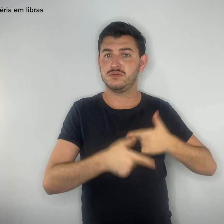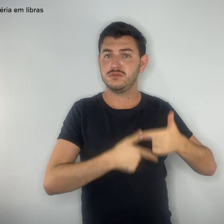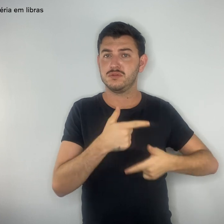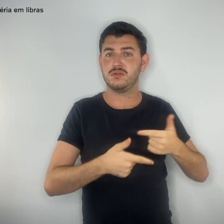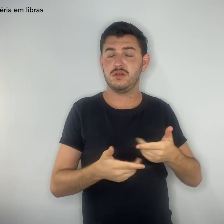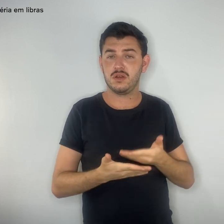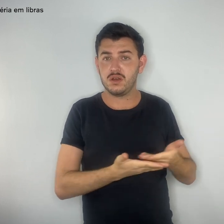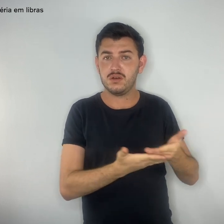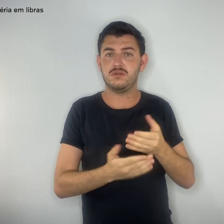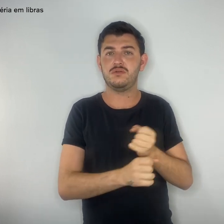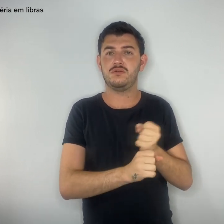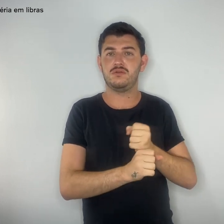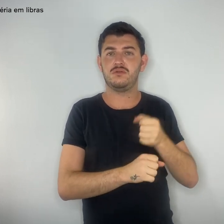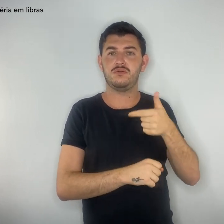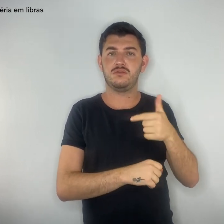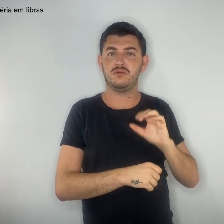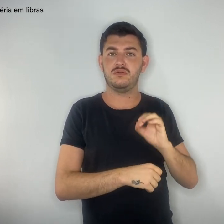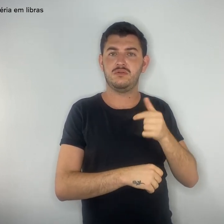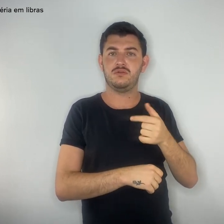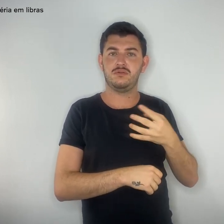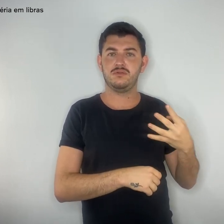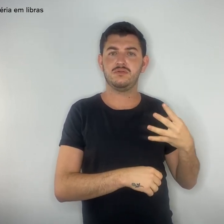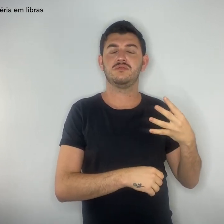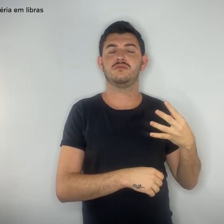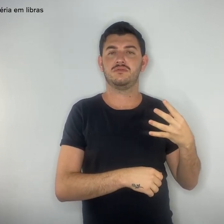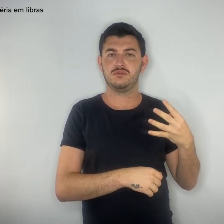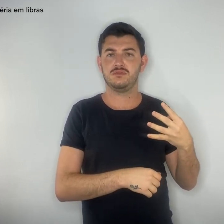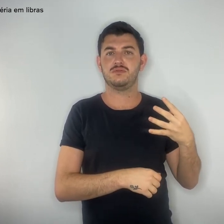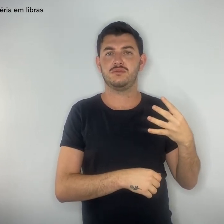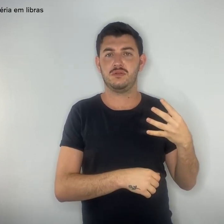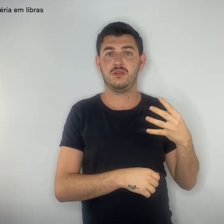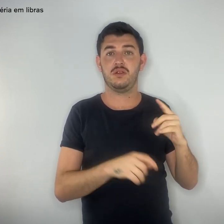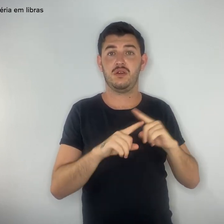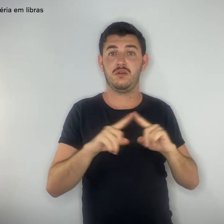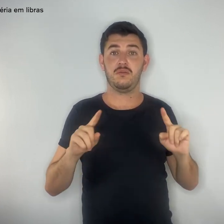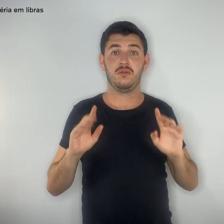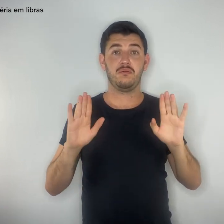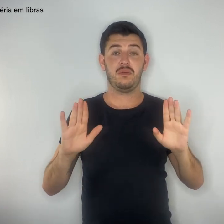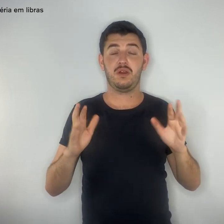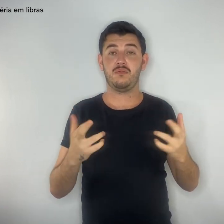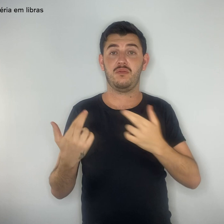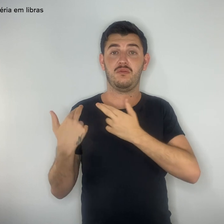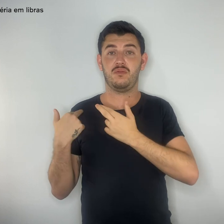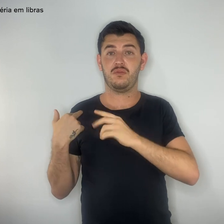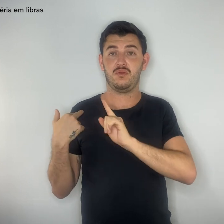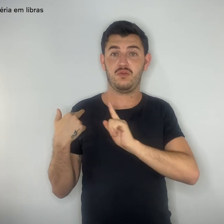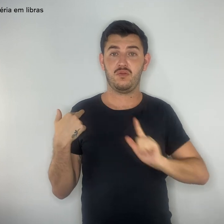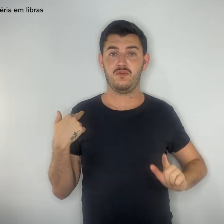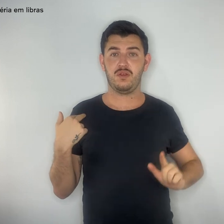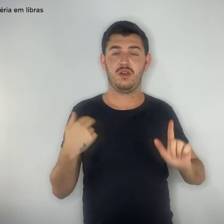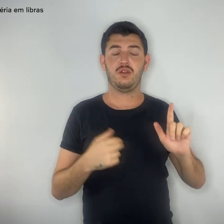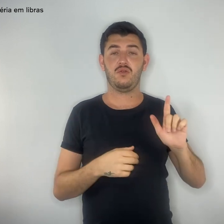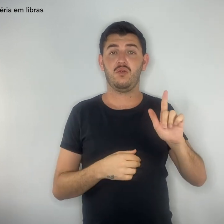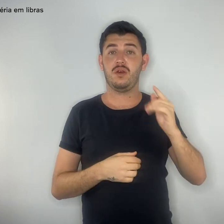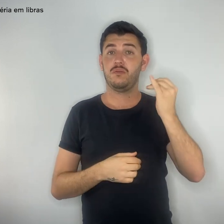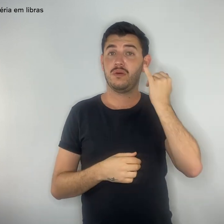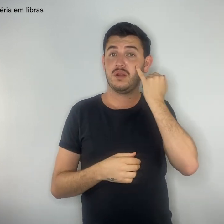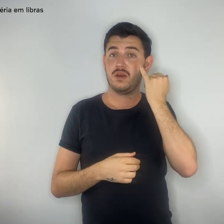vez não se vislumbra por parte do governador Ibanez Rocha nenhuma iniciativa para